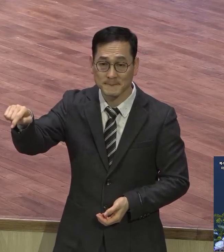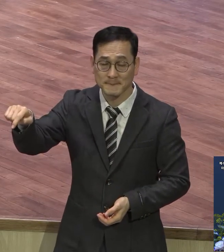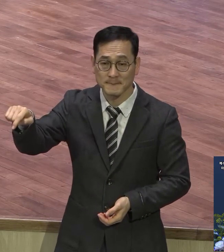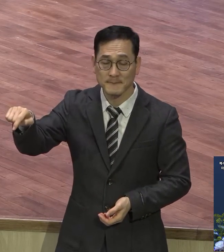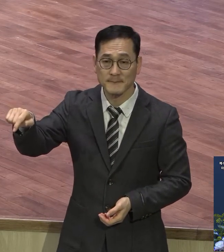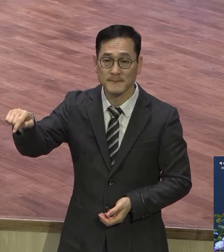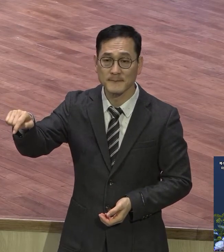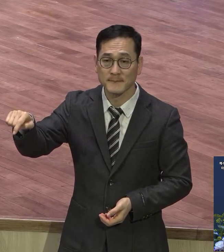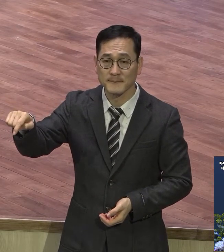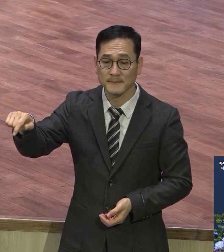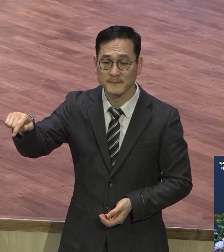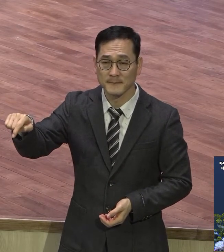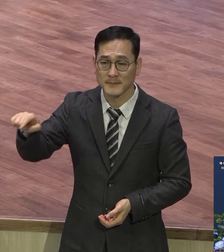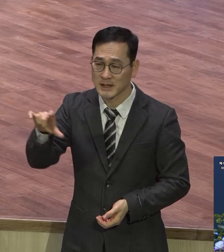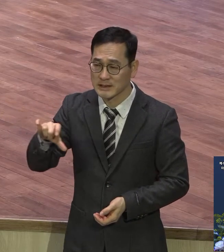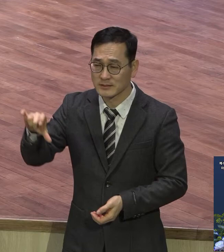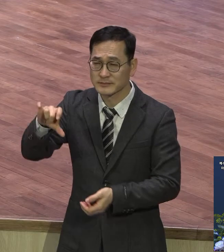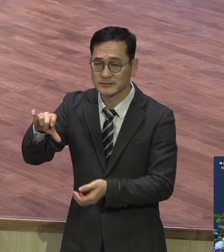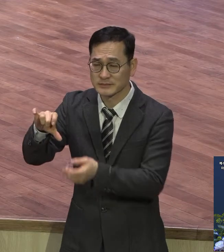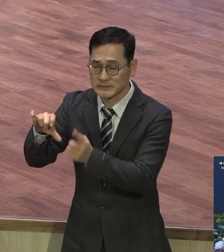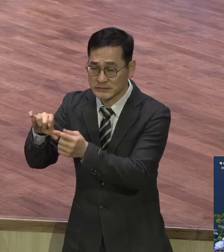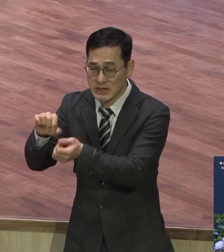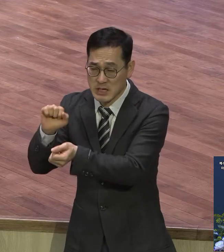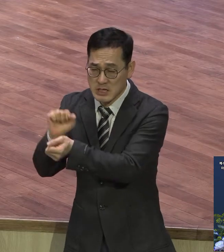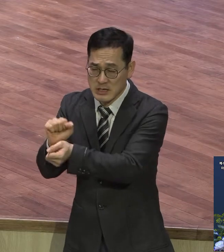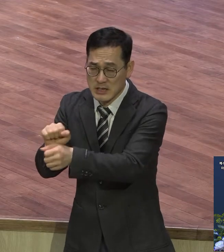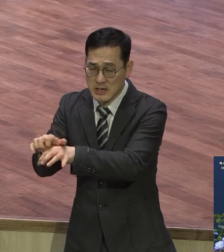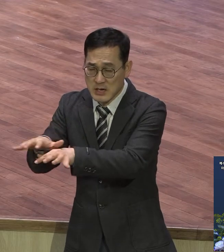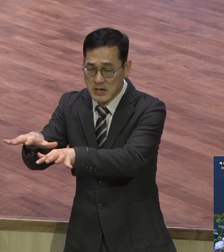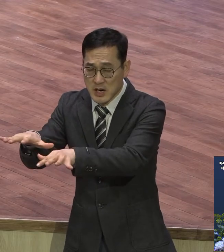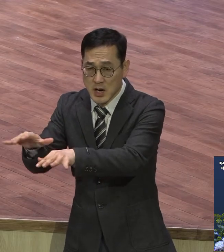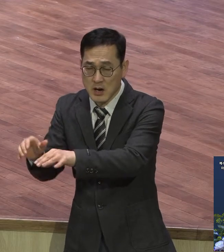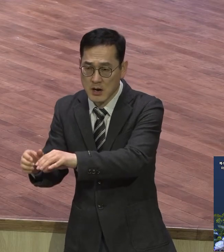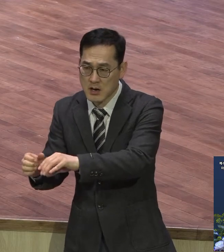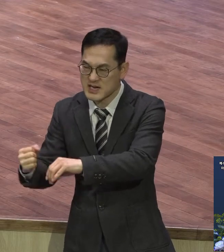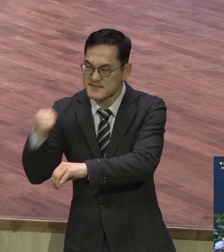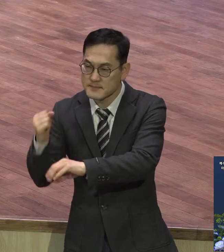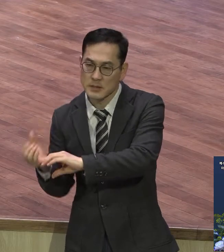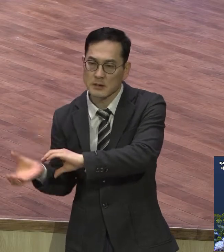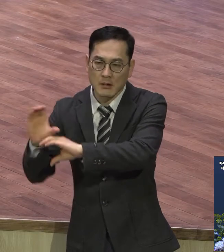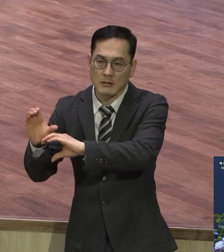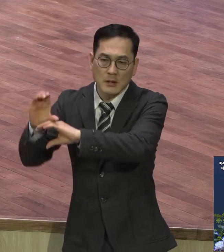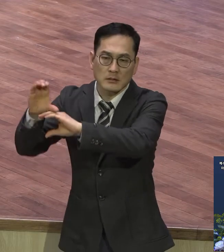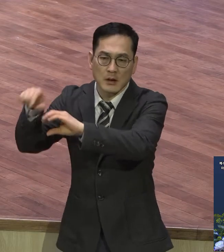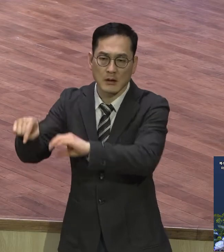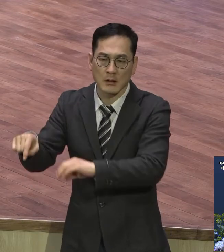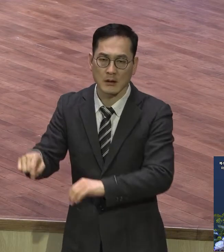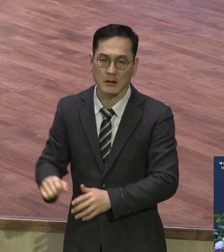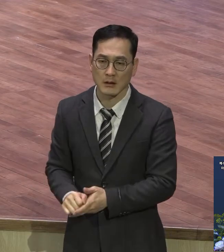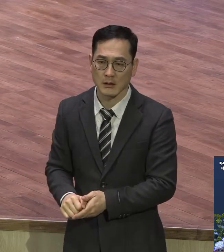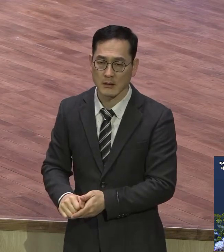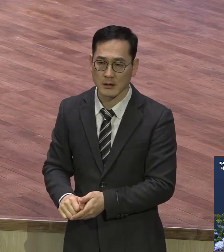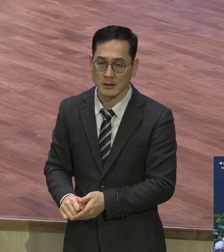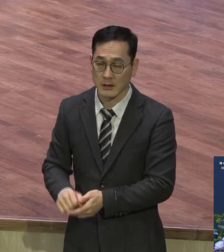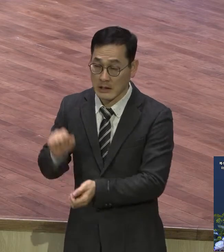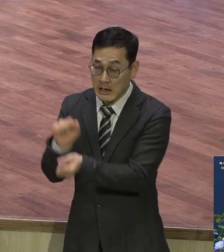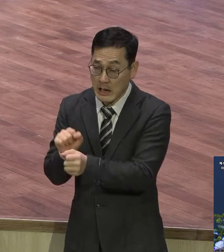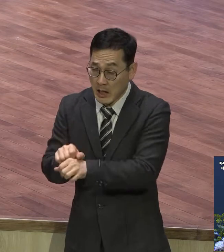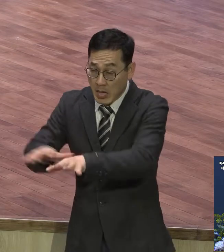바이러스가 조금 변종이 돼가지고 현재보다는 4배나 더 빠른 그런 변종이 되어졌다라는 그런